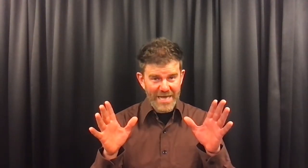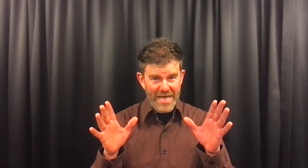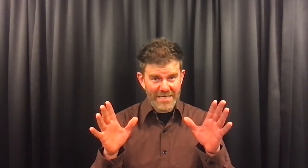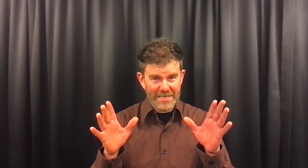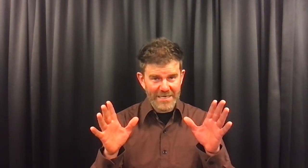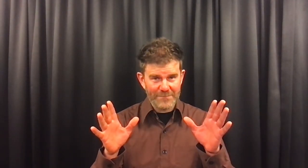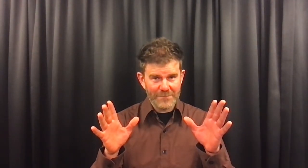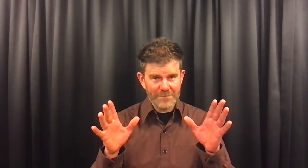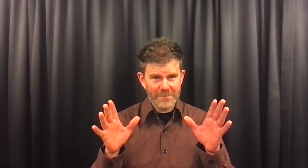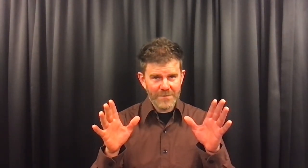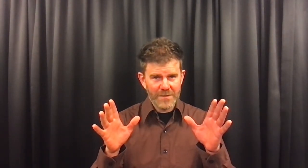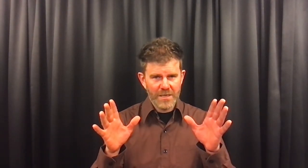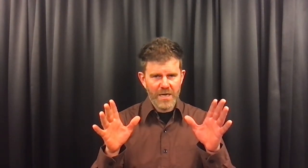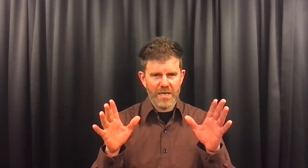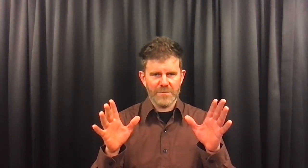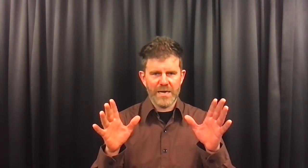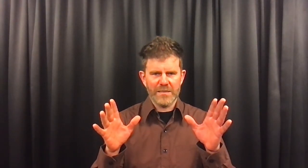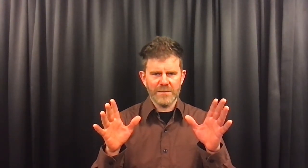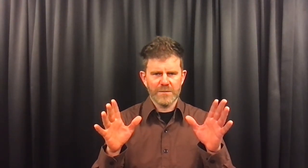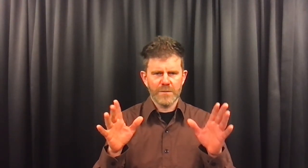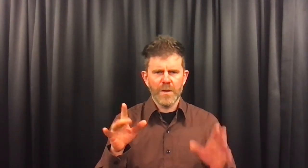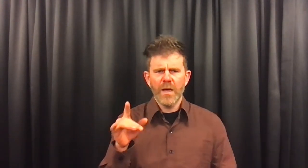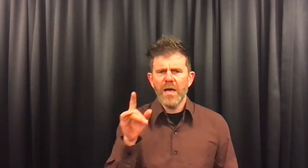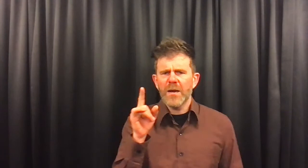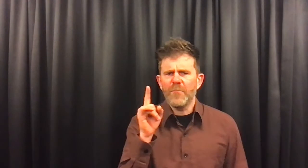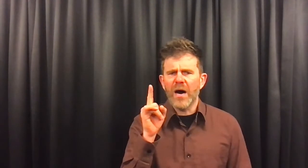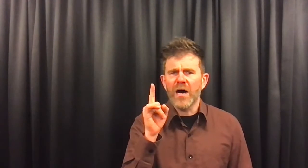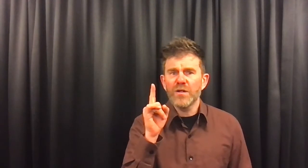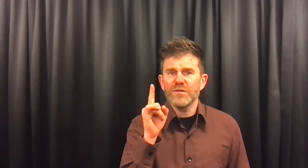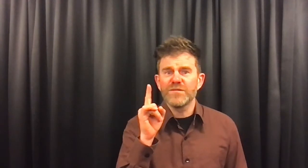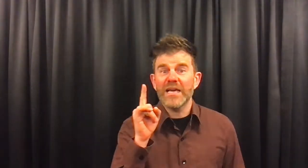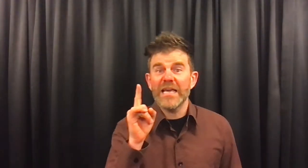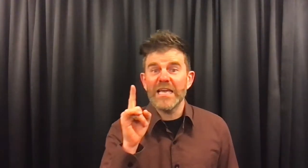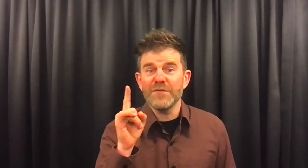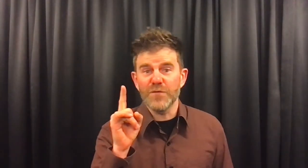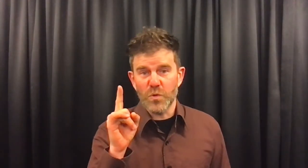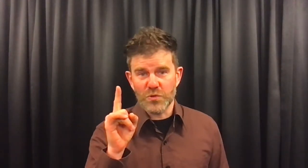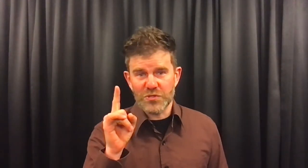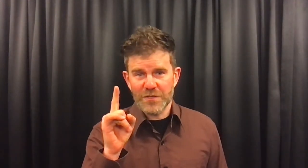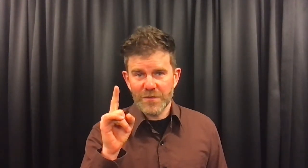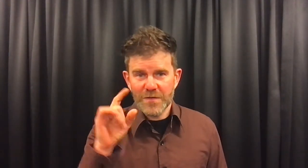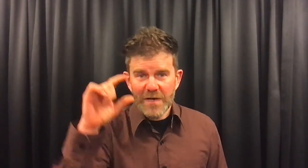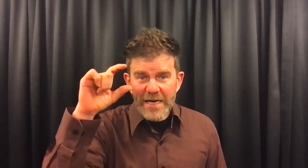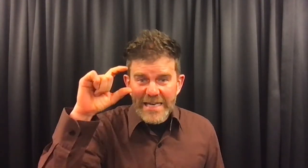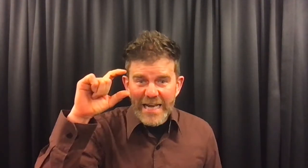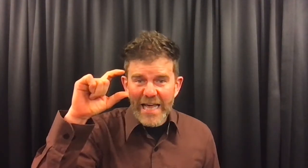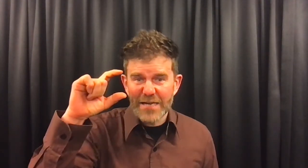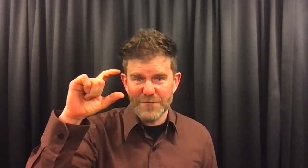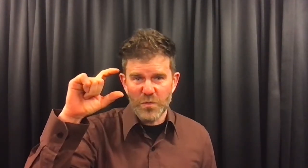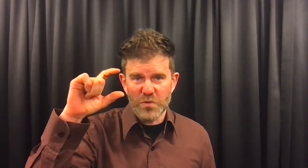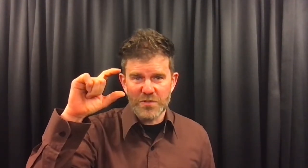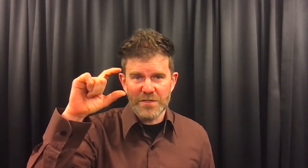eigen naam. Allemaal. Behalve één vogeltje. Een klein vogeltje.